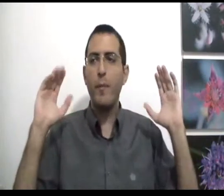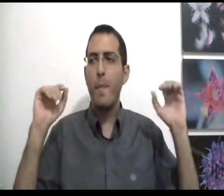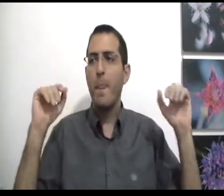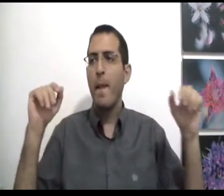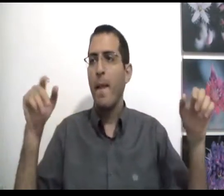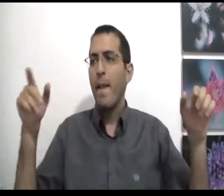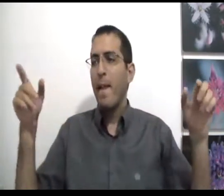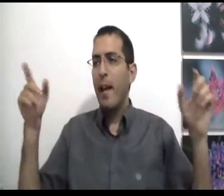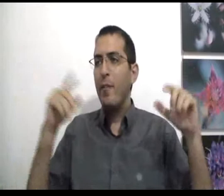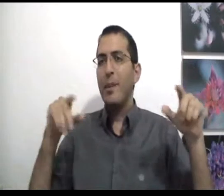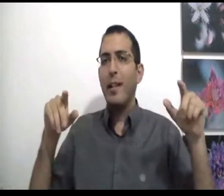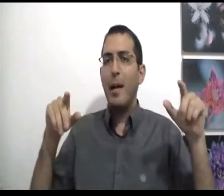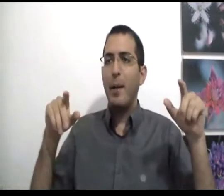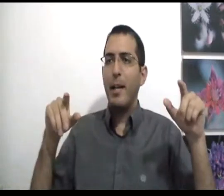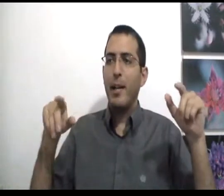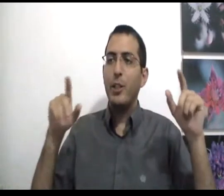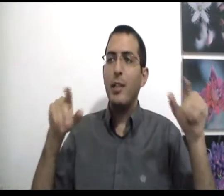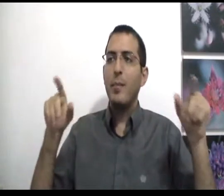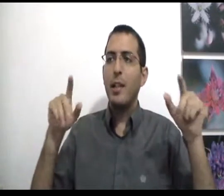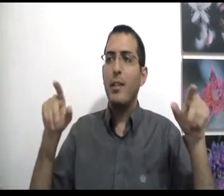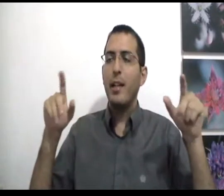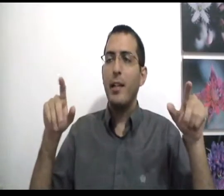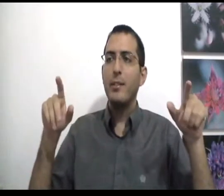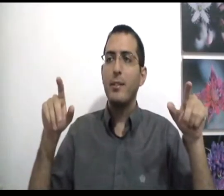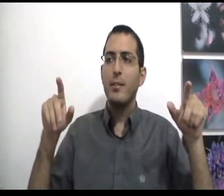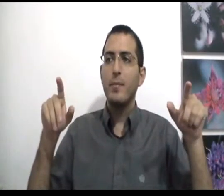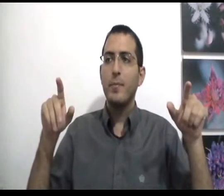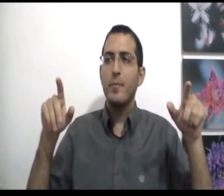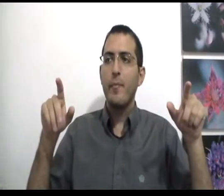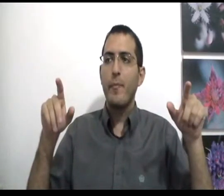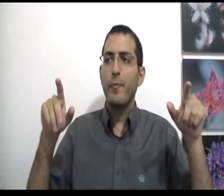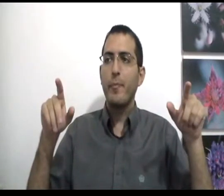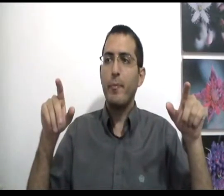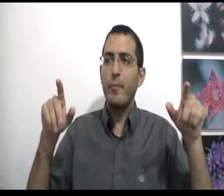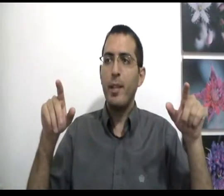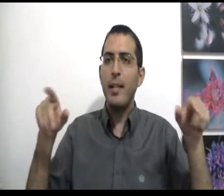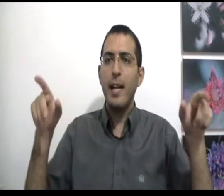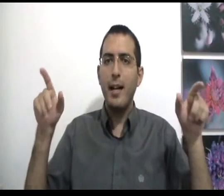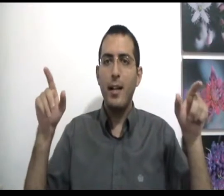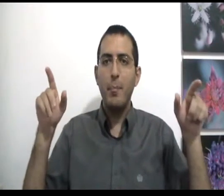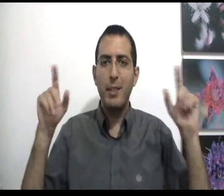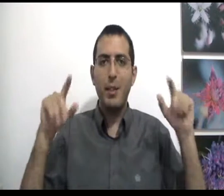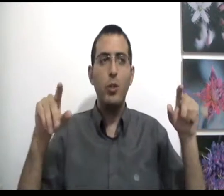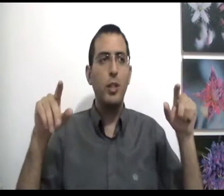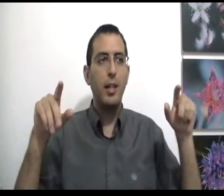איפה מתחילה הבעיה? כאשר אתה מתחיל להתייחס למטרות שלך